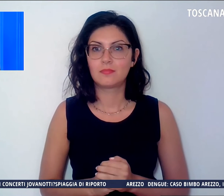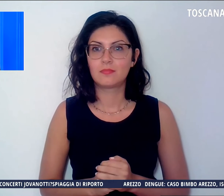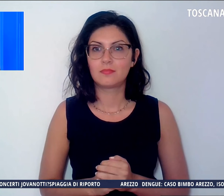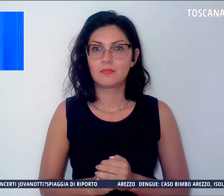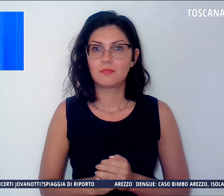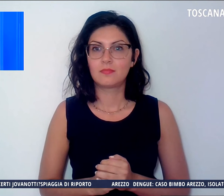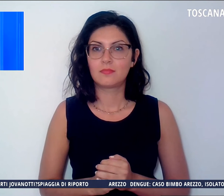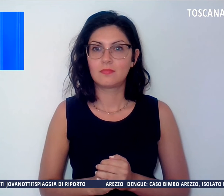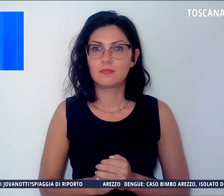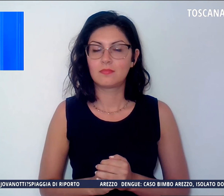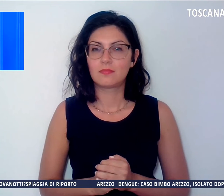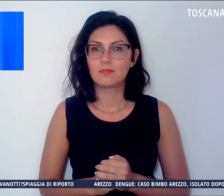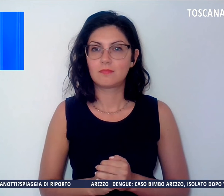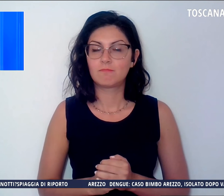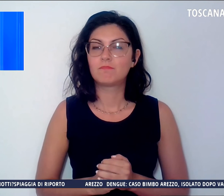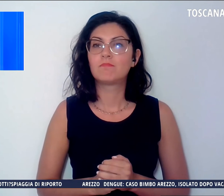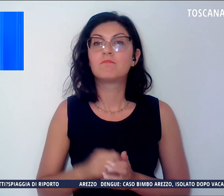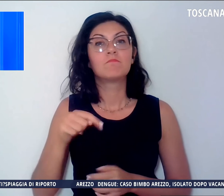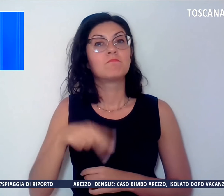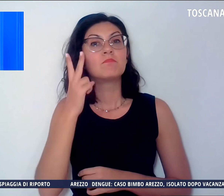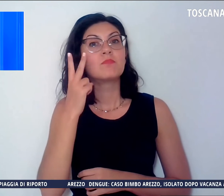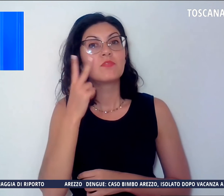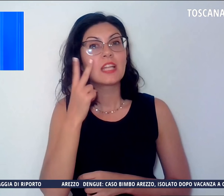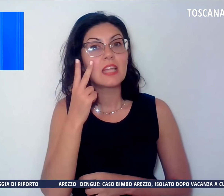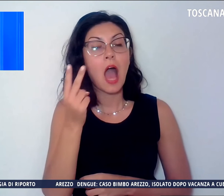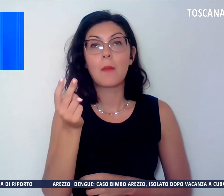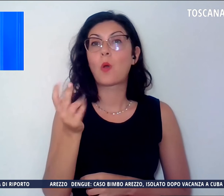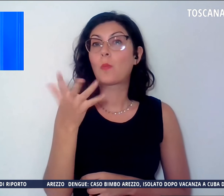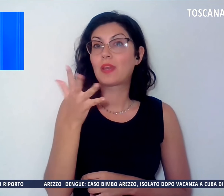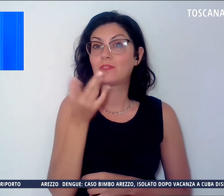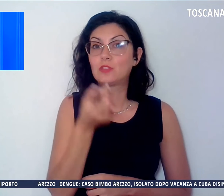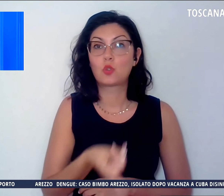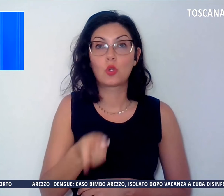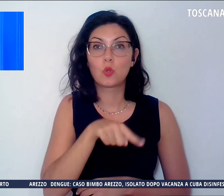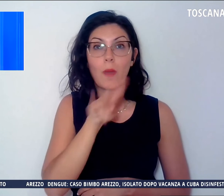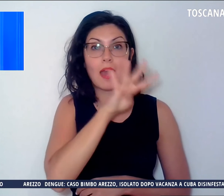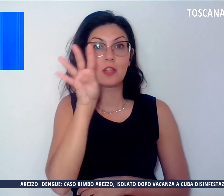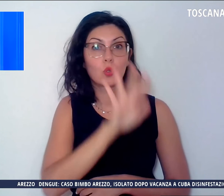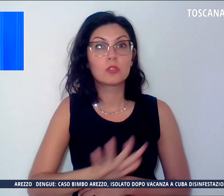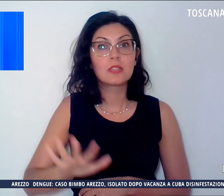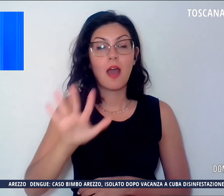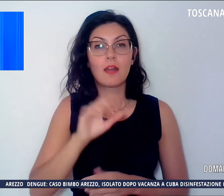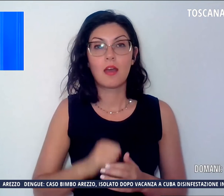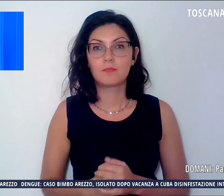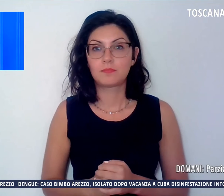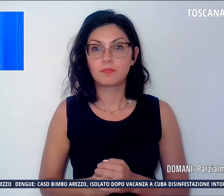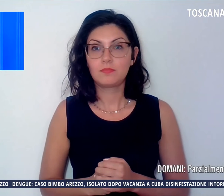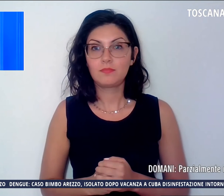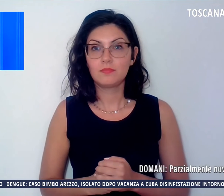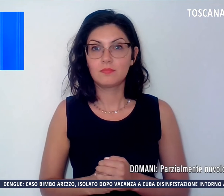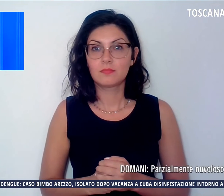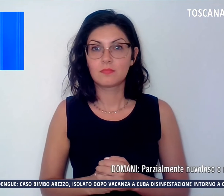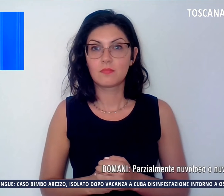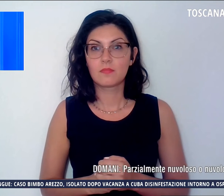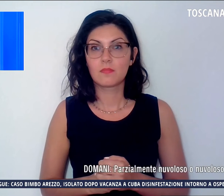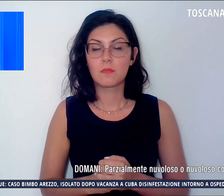E prima di concludere, uno sguardo come di consueto alle previsioni del tempo per domani venerdì in Toscana,